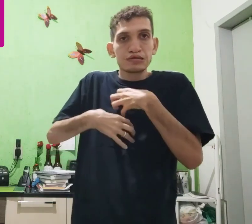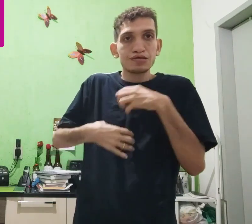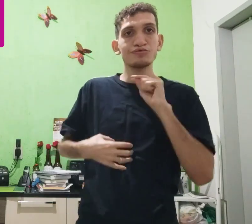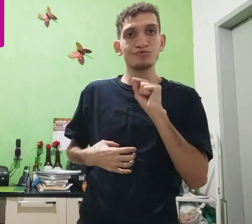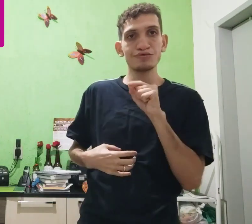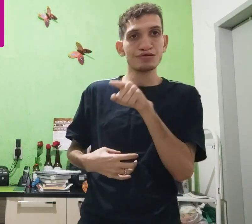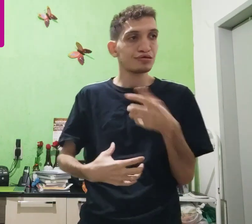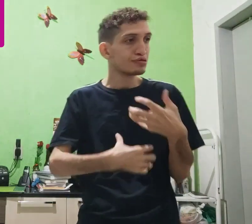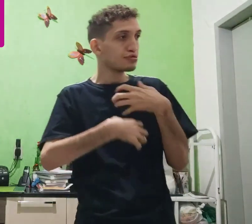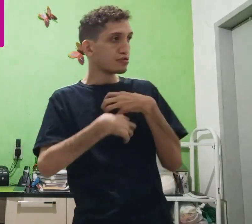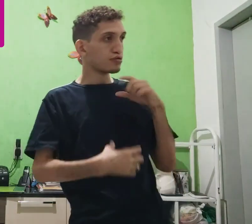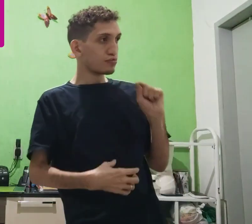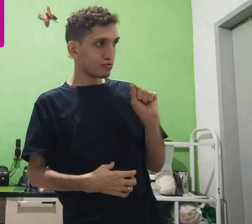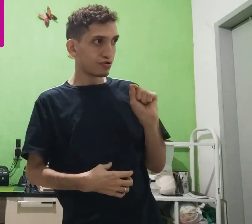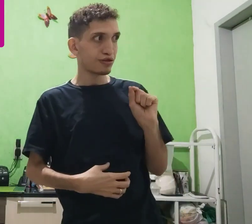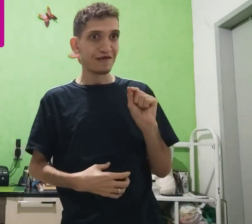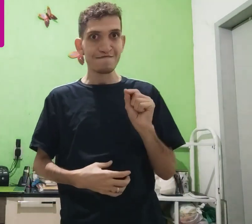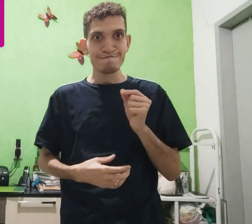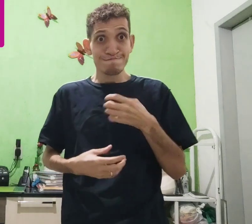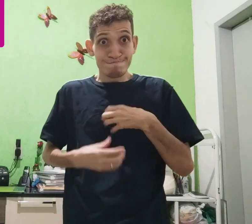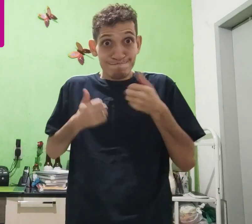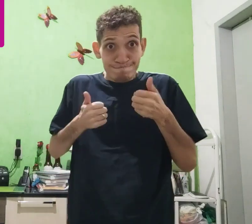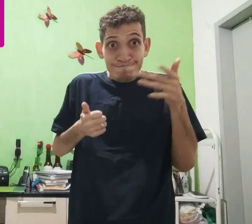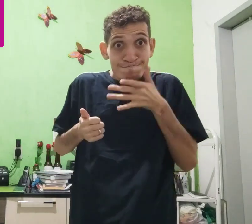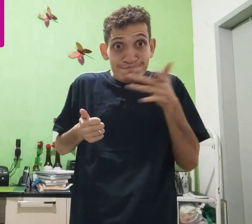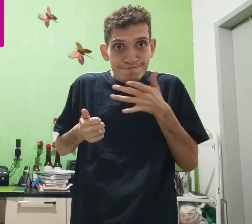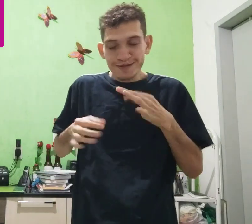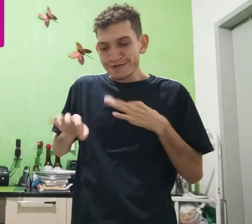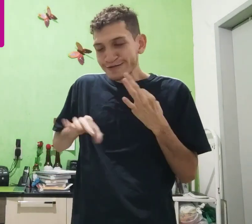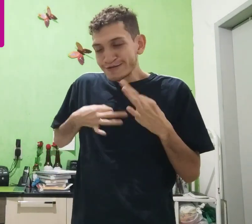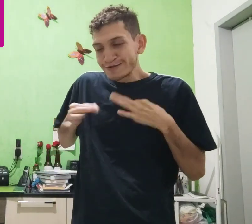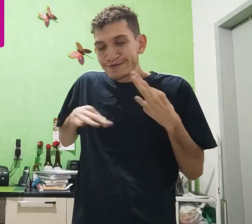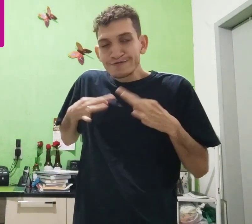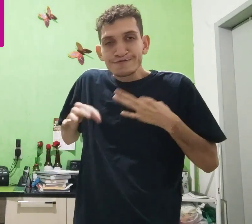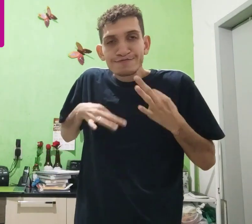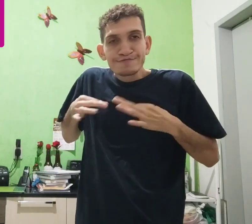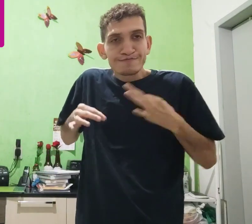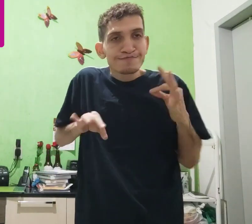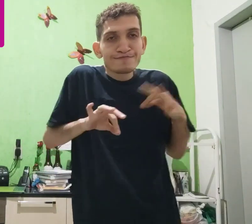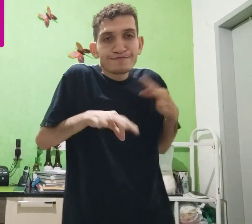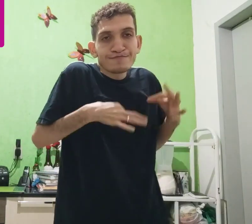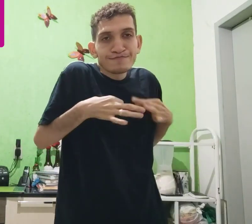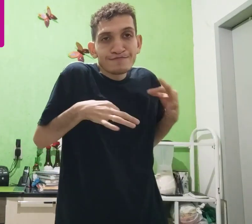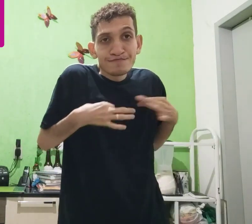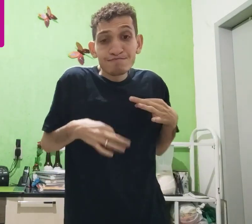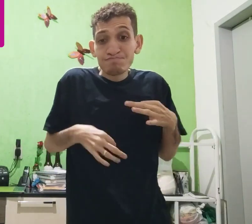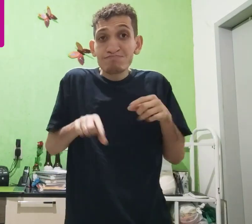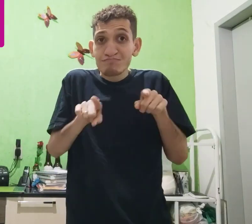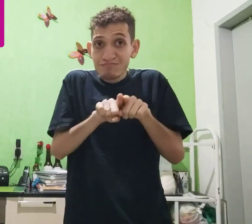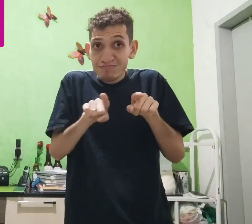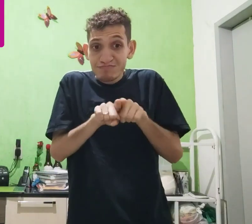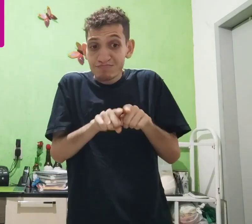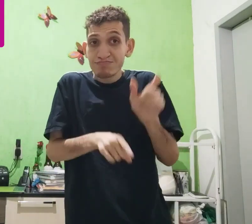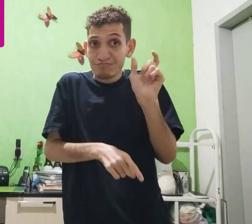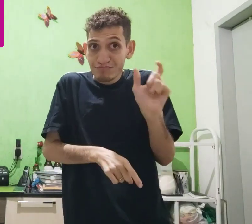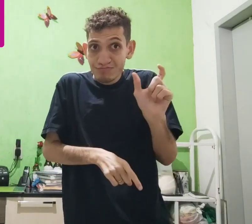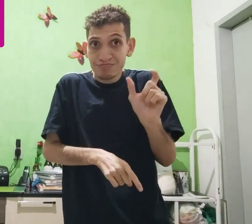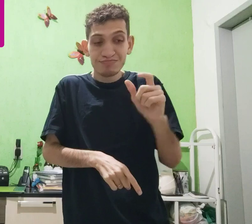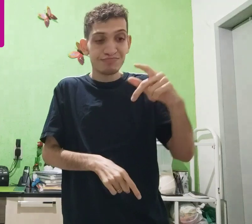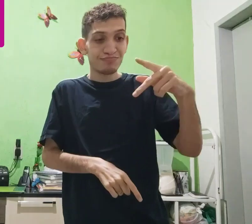é a superação, eles sentem o quê? Sentiu o quê? Tá, os todos, eles estão sentindo prazer. Isso, também